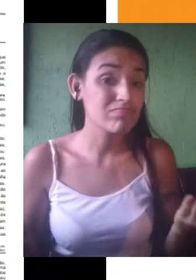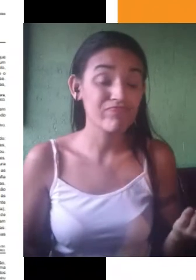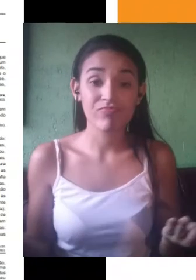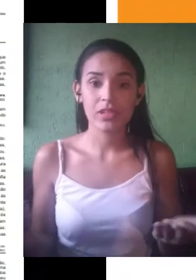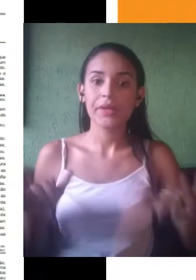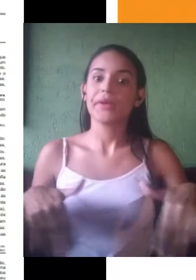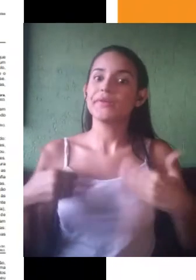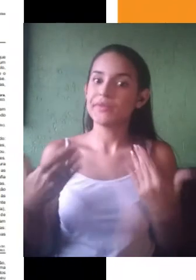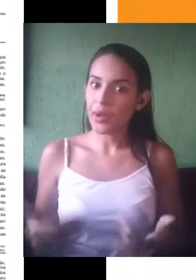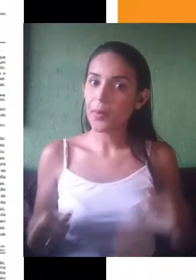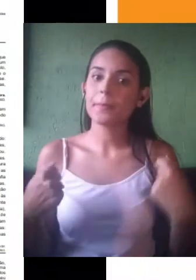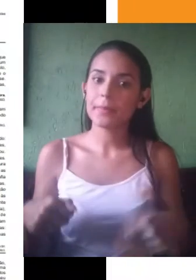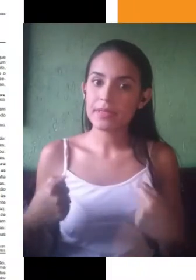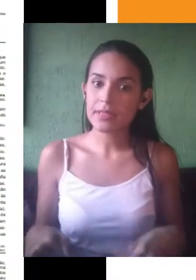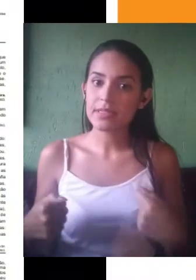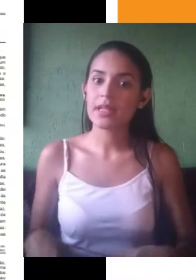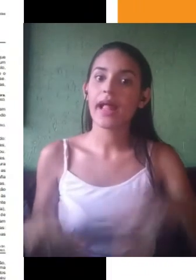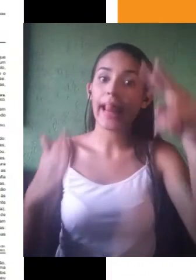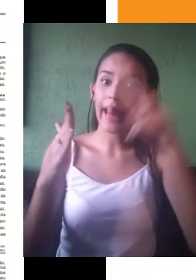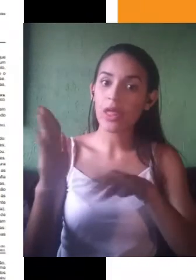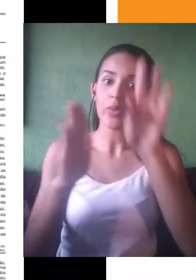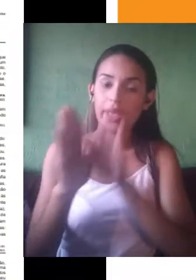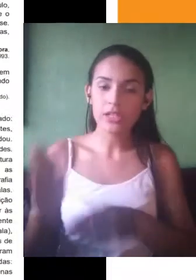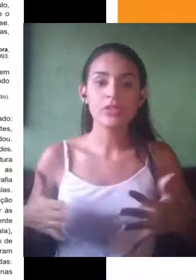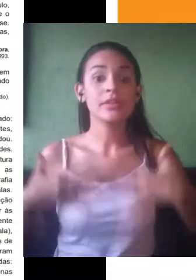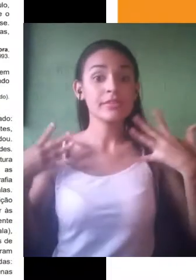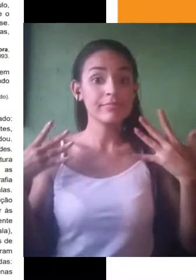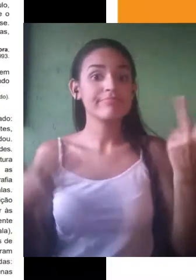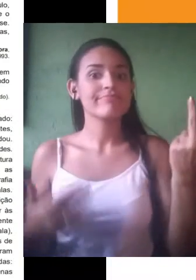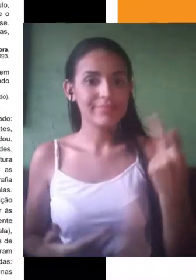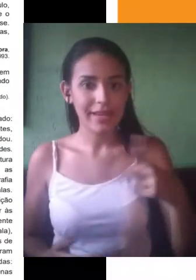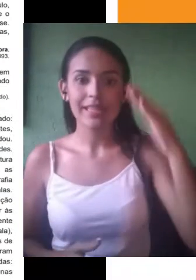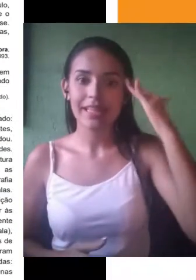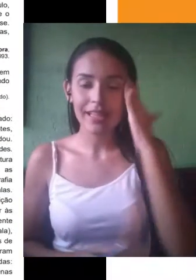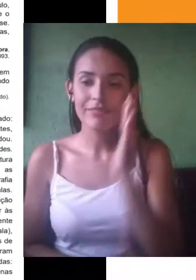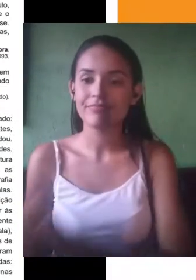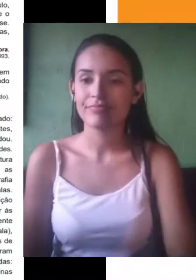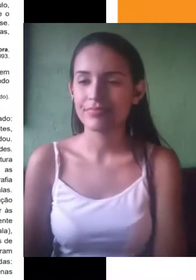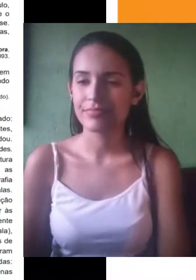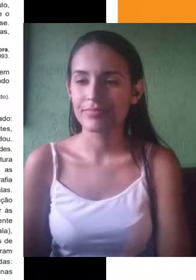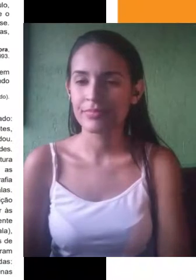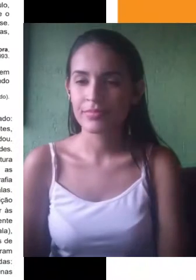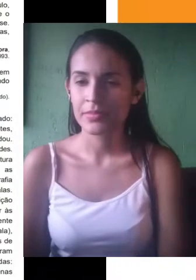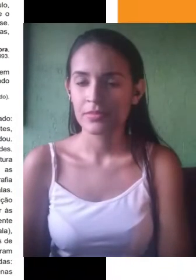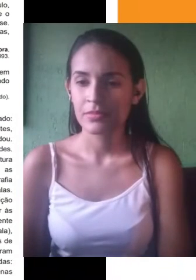motivadores são muito importantes e muito úteis. A primeira coisa a ser feita diante dos textos